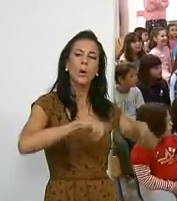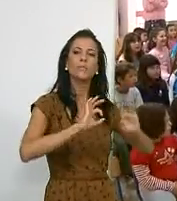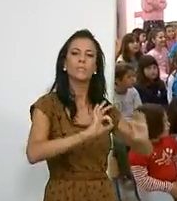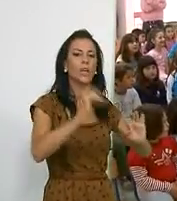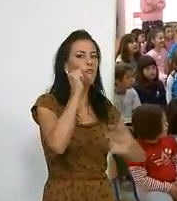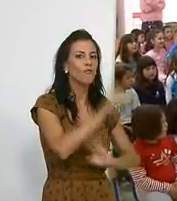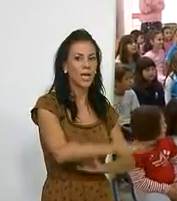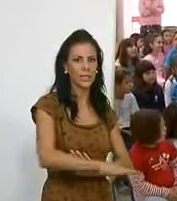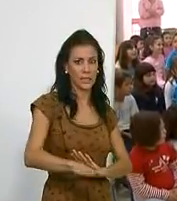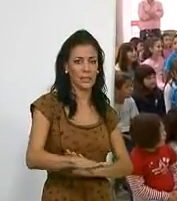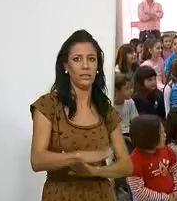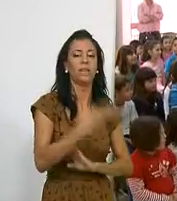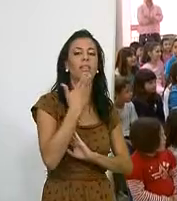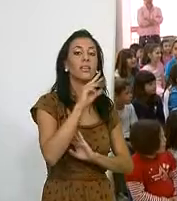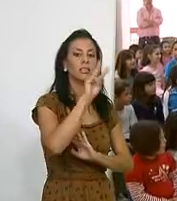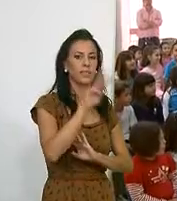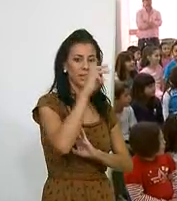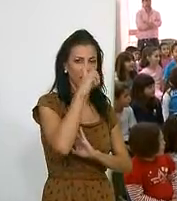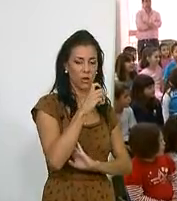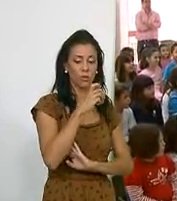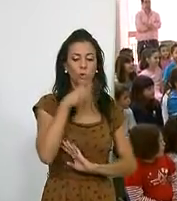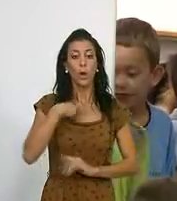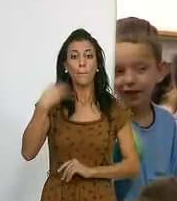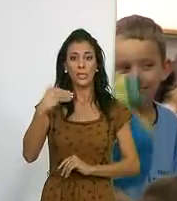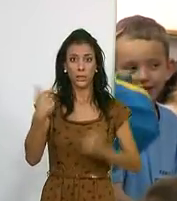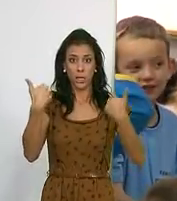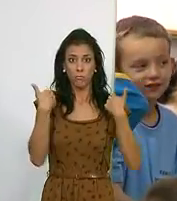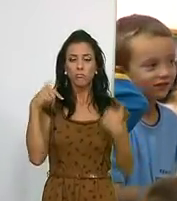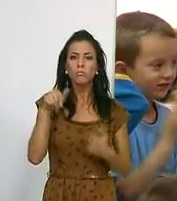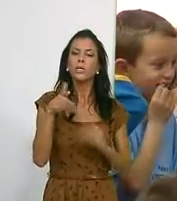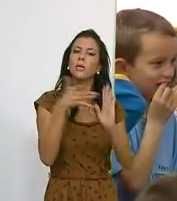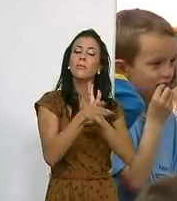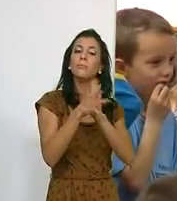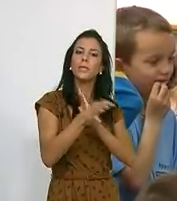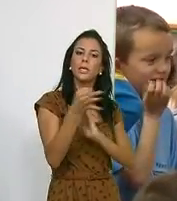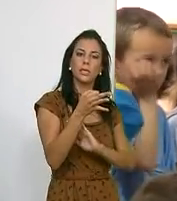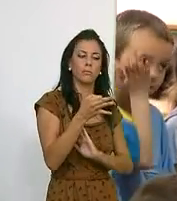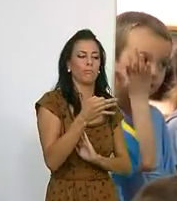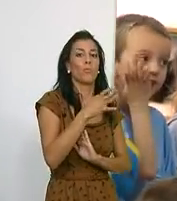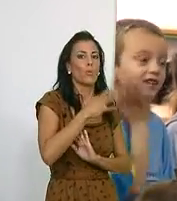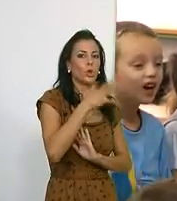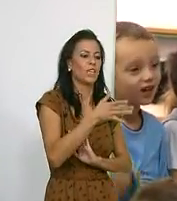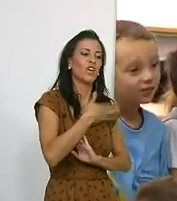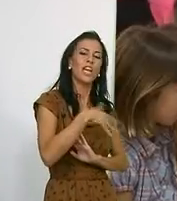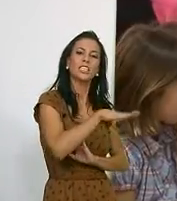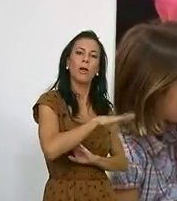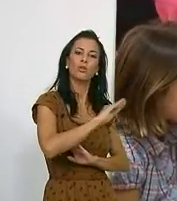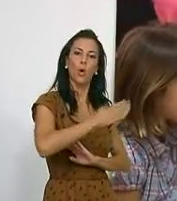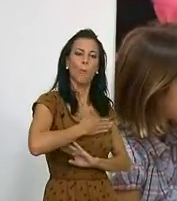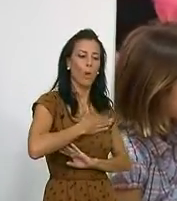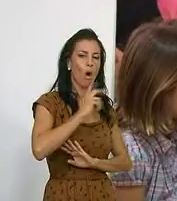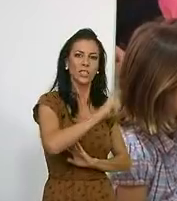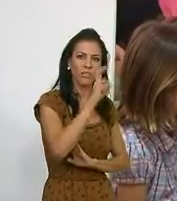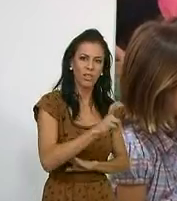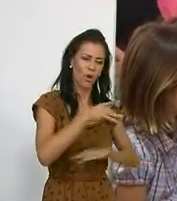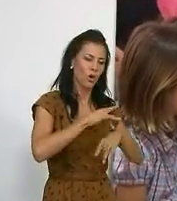infantil para niños de 3 años. La presidenta de la ELA ha explicado que así tendrán un espacio propio con